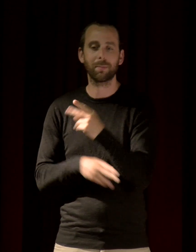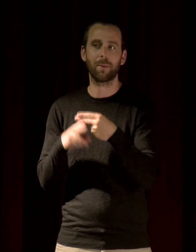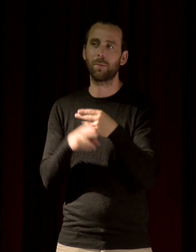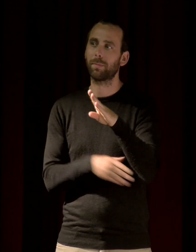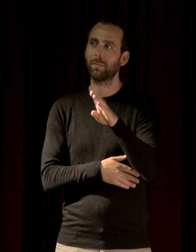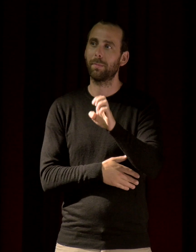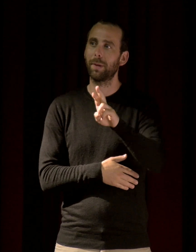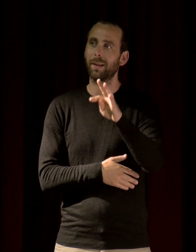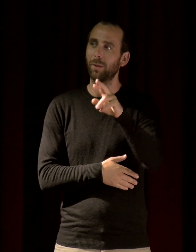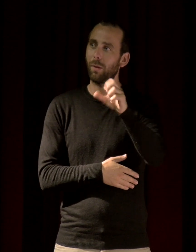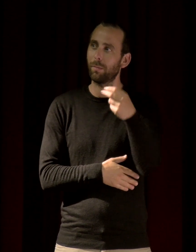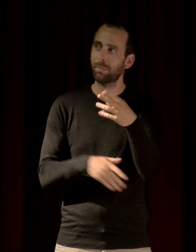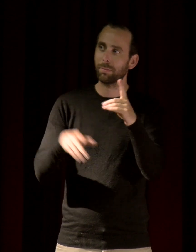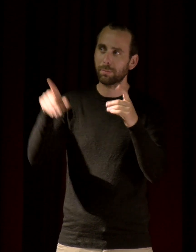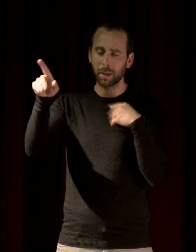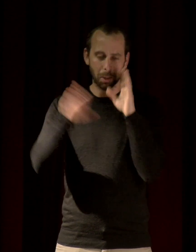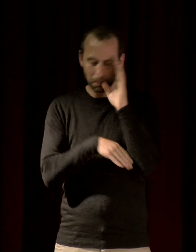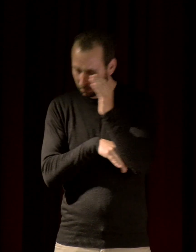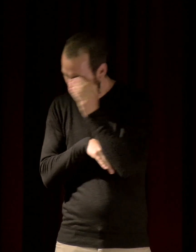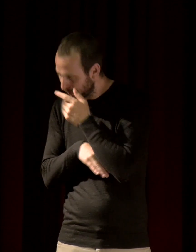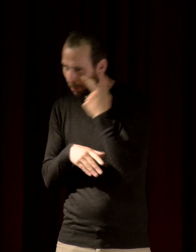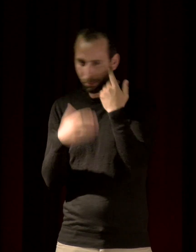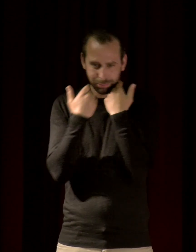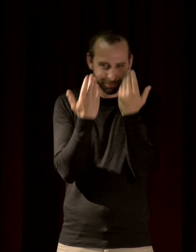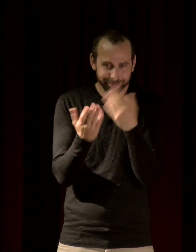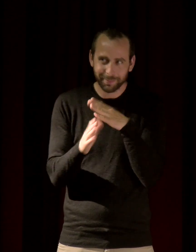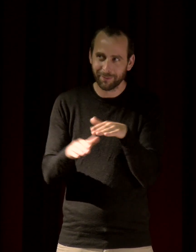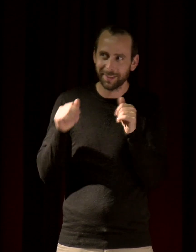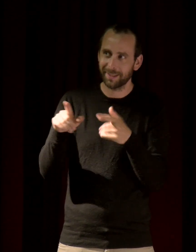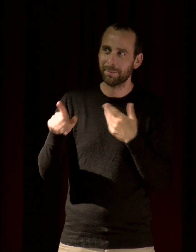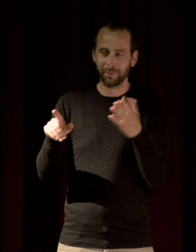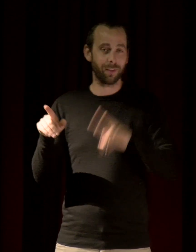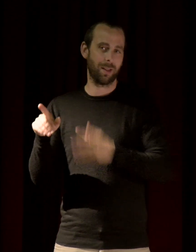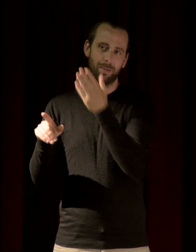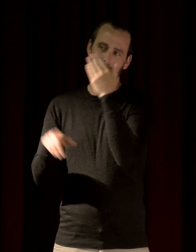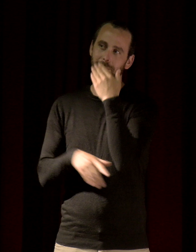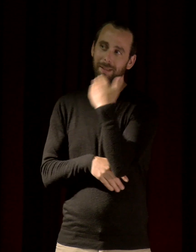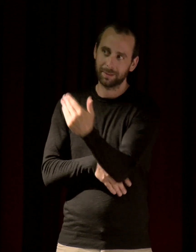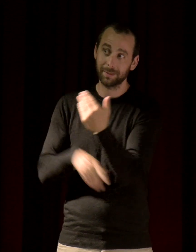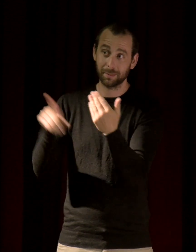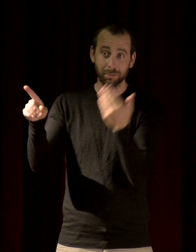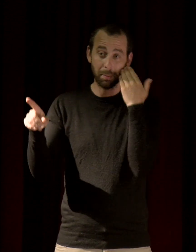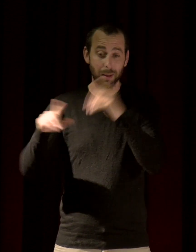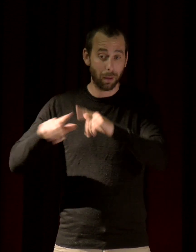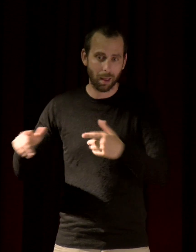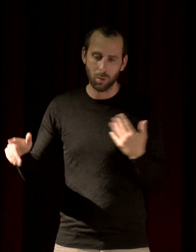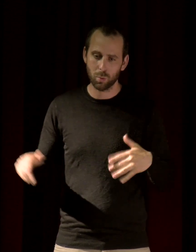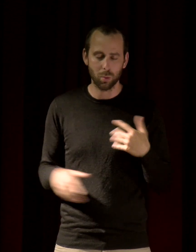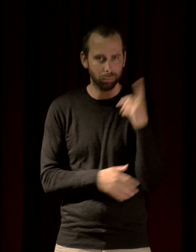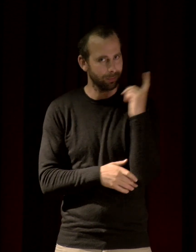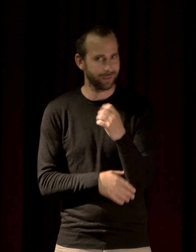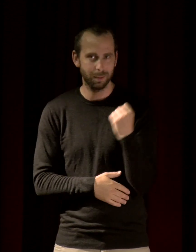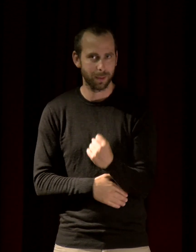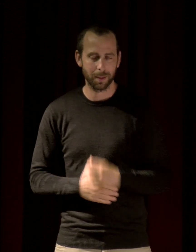-haut pour ne pas rougir et sans laquelle tout aurait été beaucoup plus difficile à toute l'équipe d'accueil